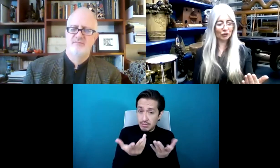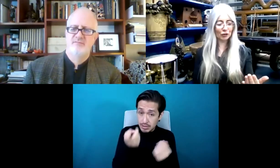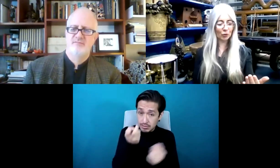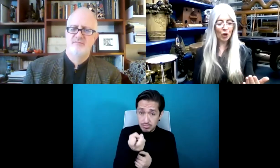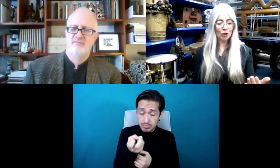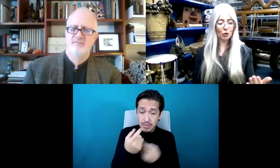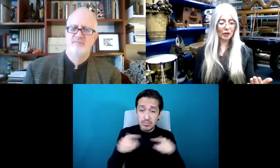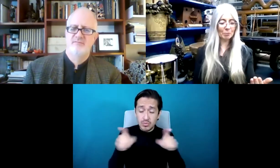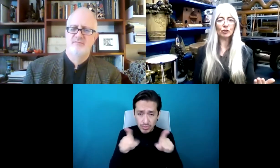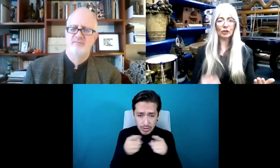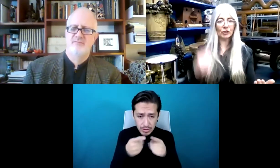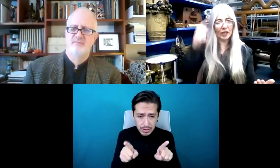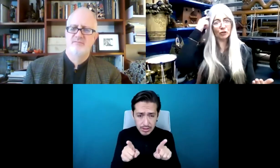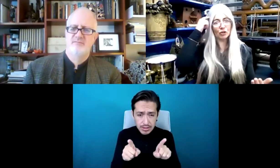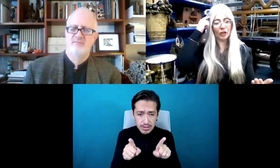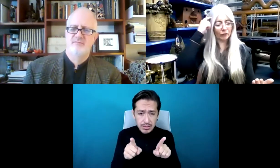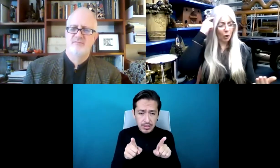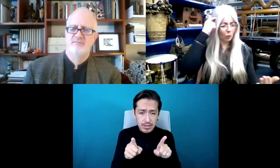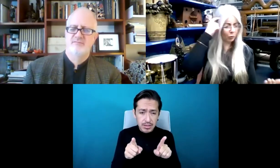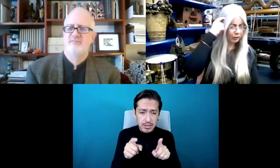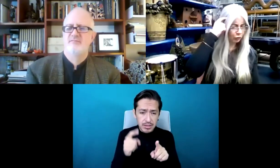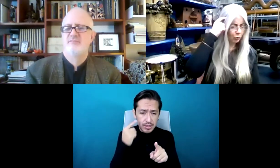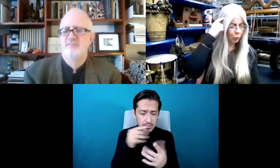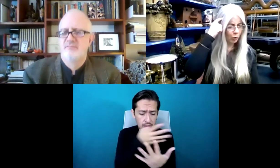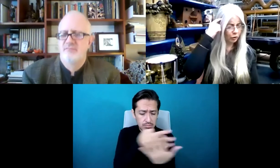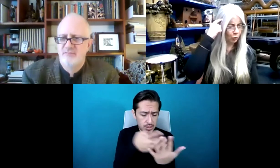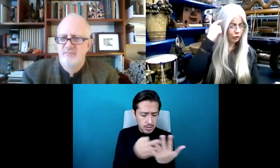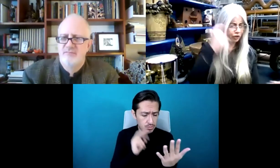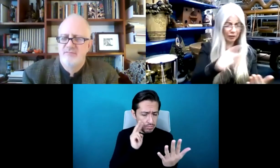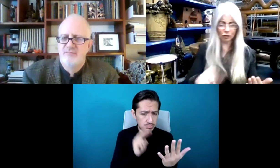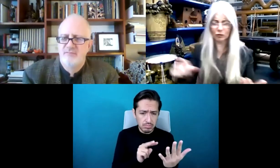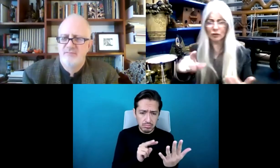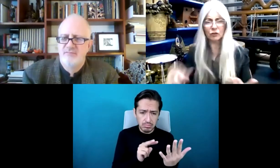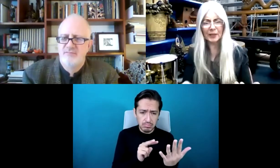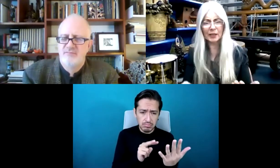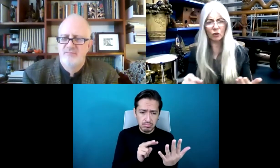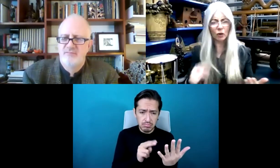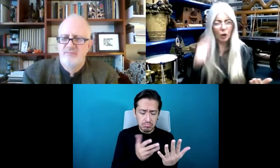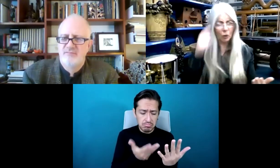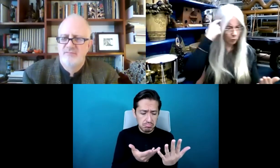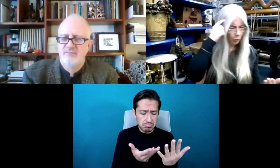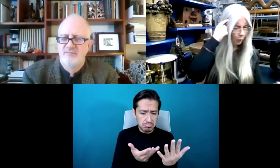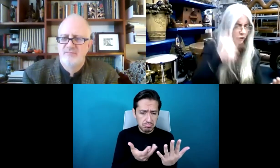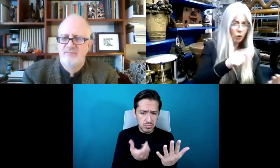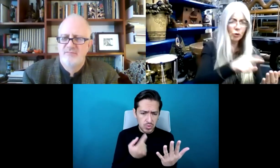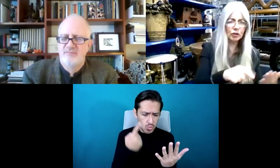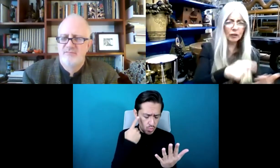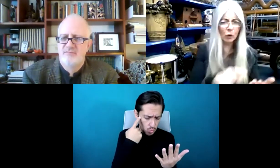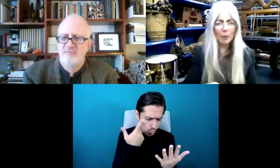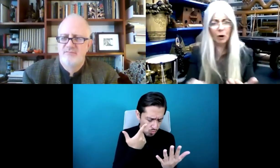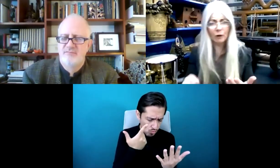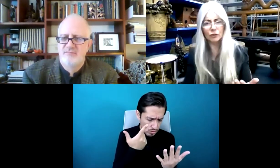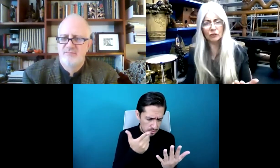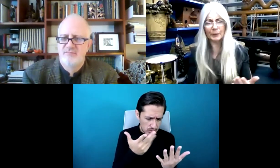Ves esa partitura y dices, bueno, puedo. Bueno, ¿cuáles son los retos que tiene